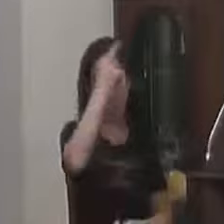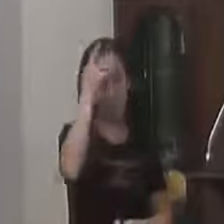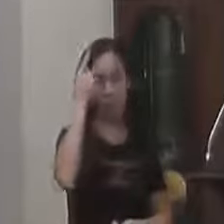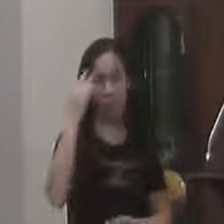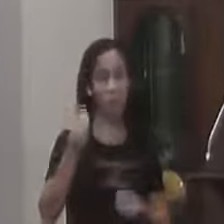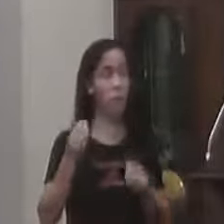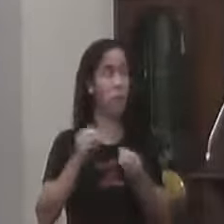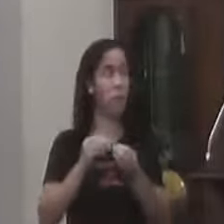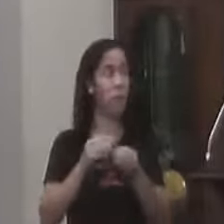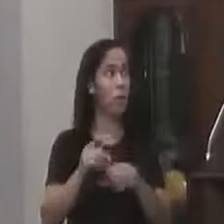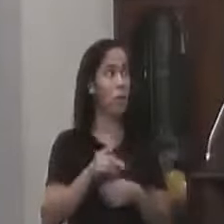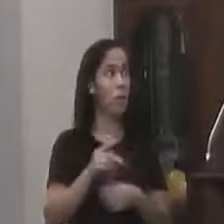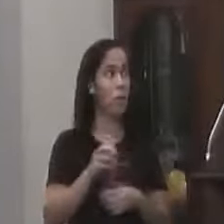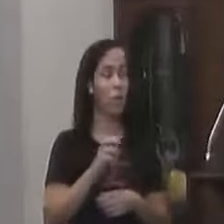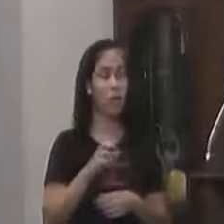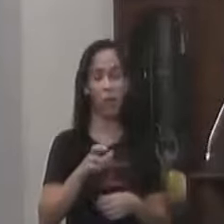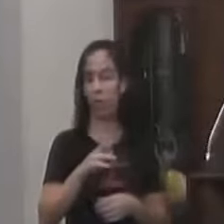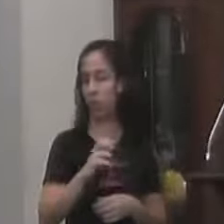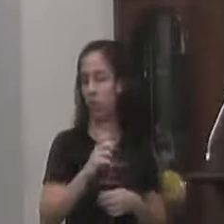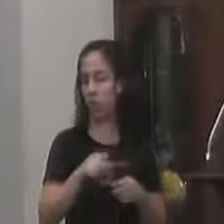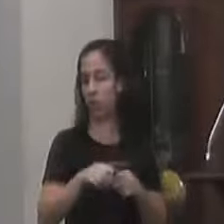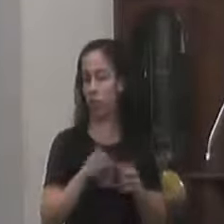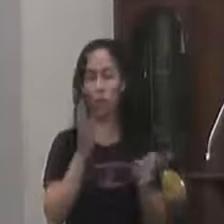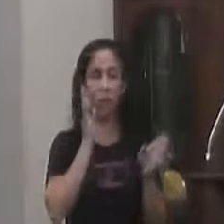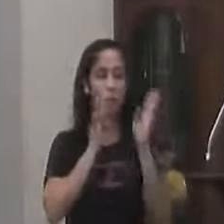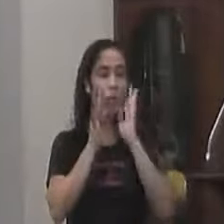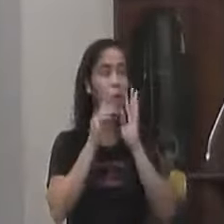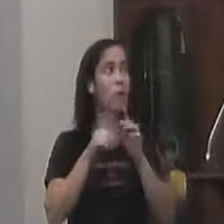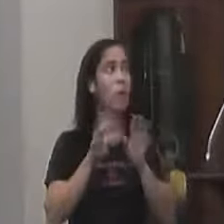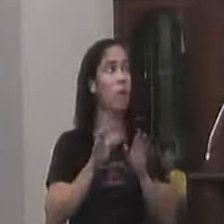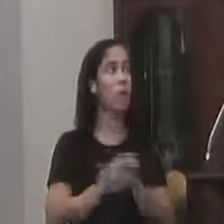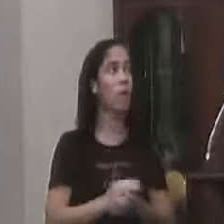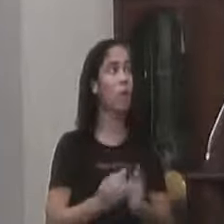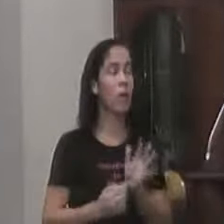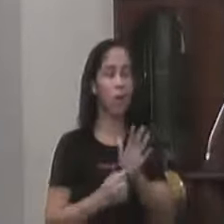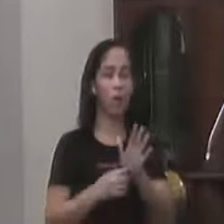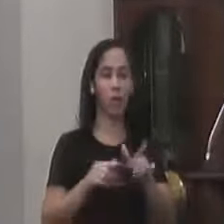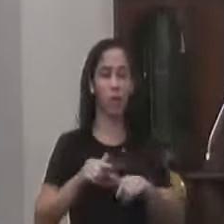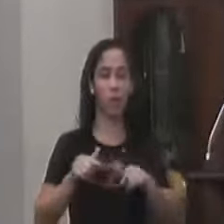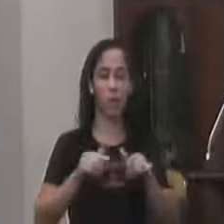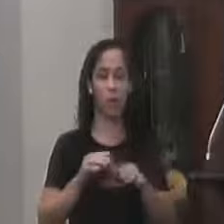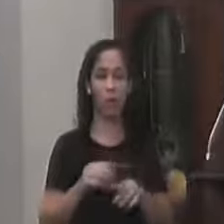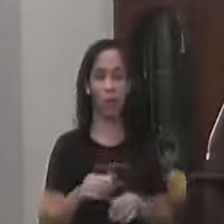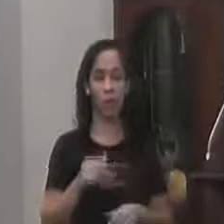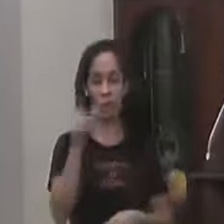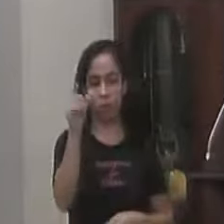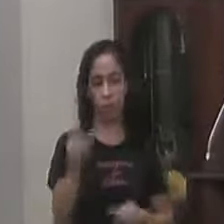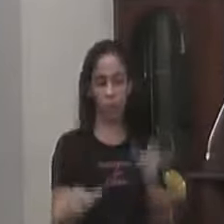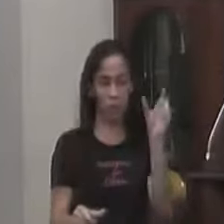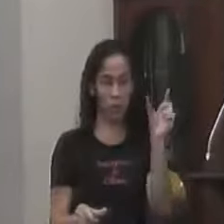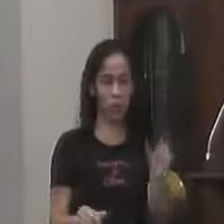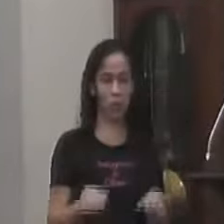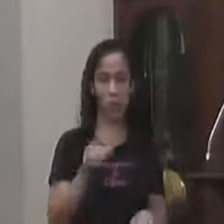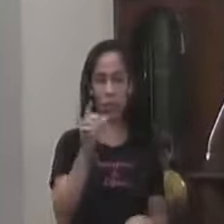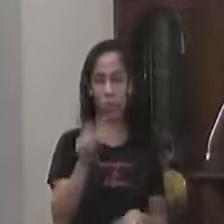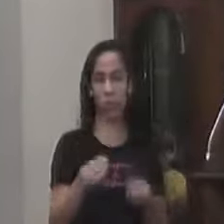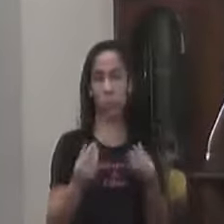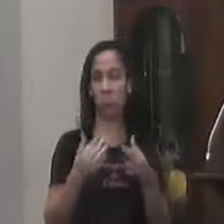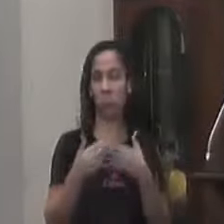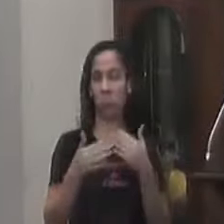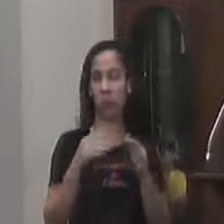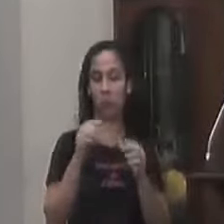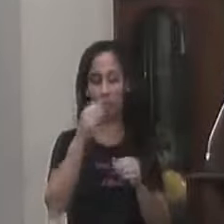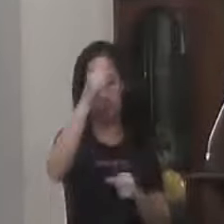Como o professor Rafael Utilizam do Facebook Da rede social Para apresentar O seu trabalho É uma questão De perfil De cada candidato O próprio